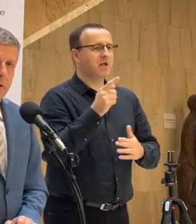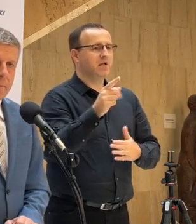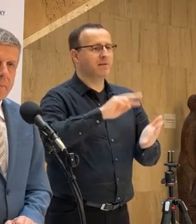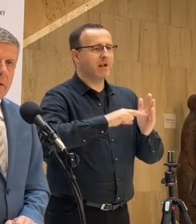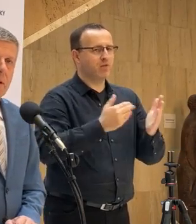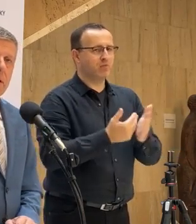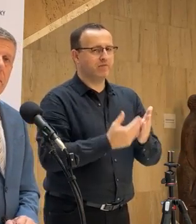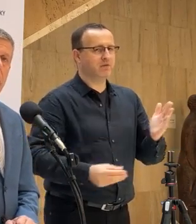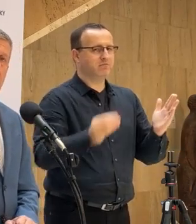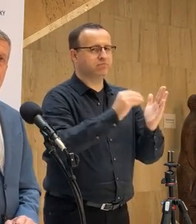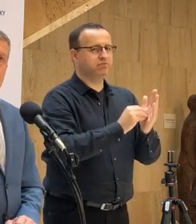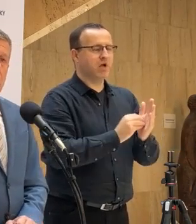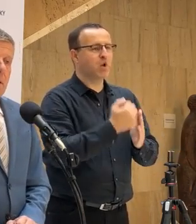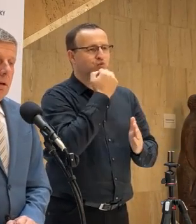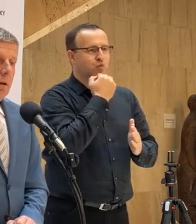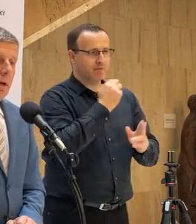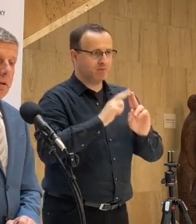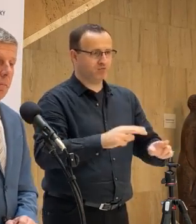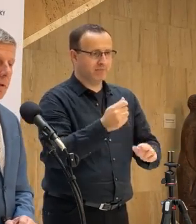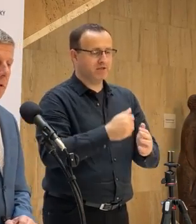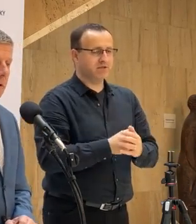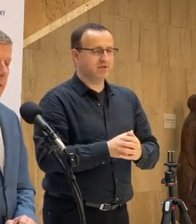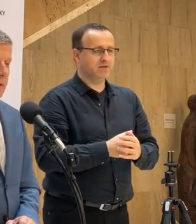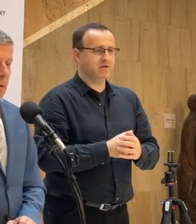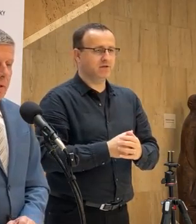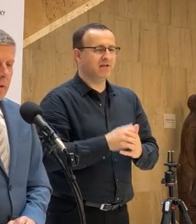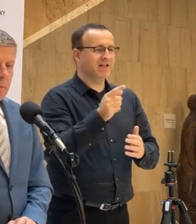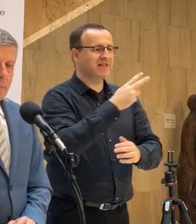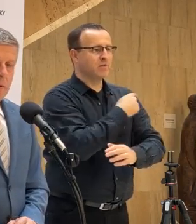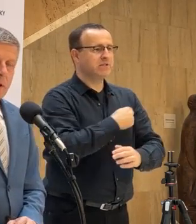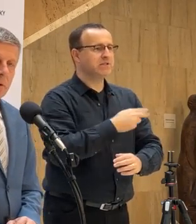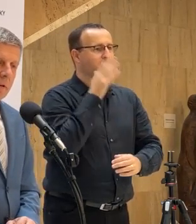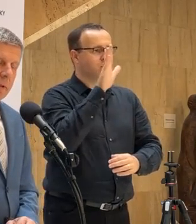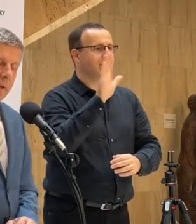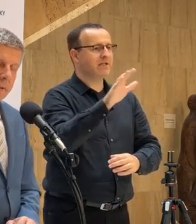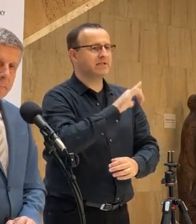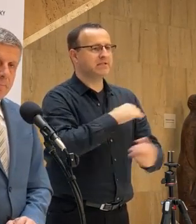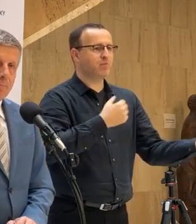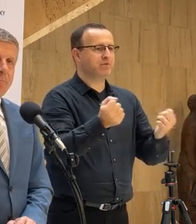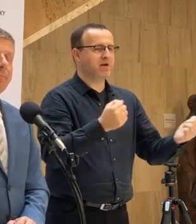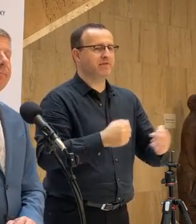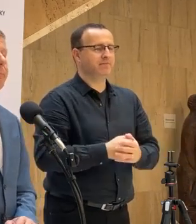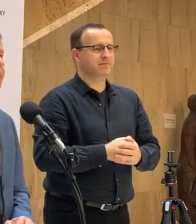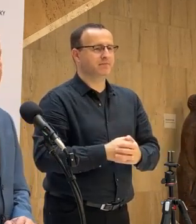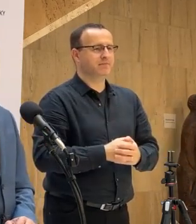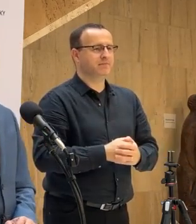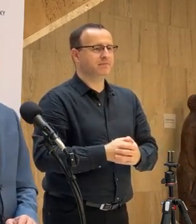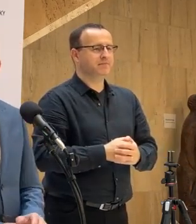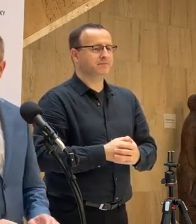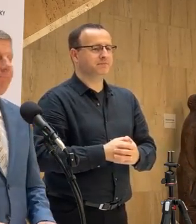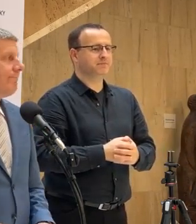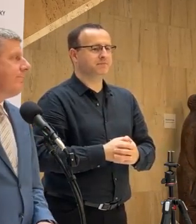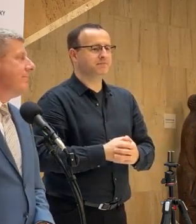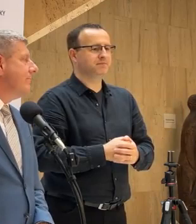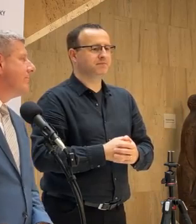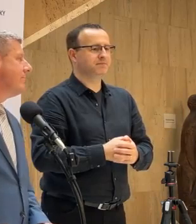obnovy. Takže... Ale tie nemocnice budú patriť samozpráve, tak ako teraz patria. Pán